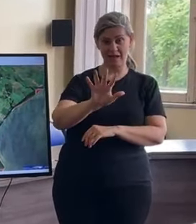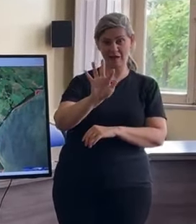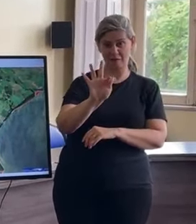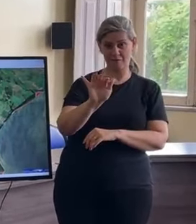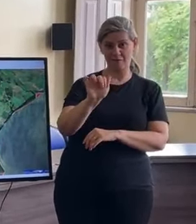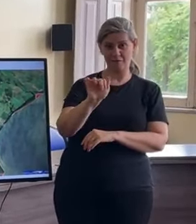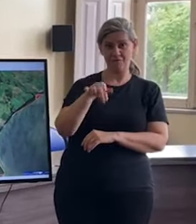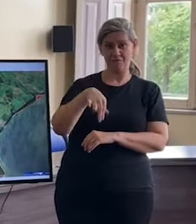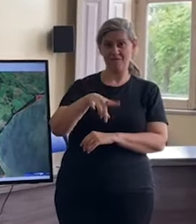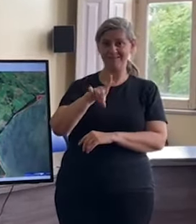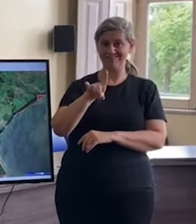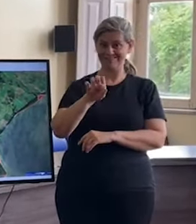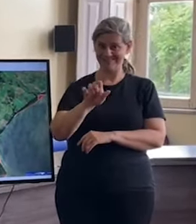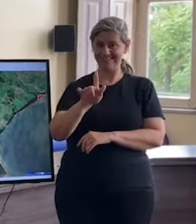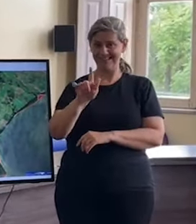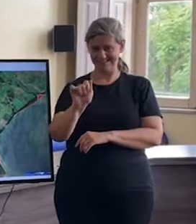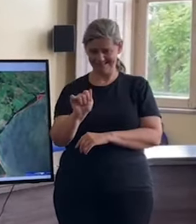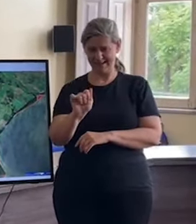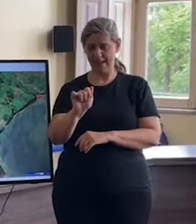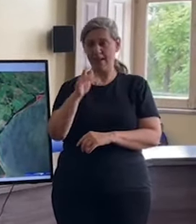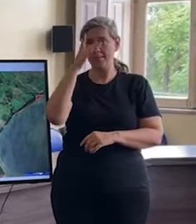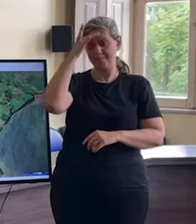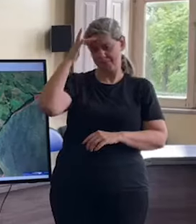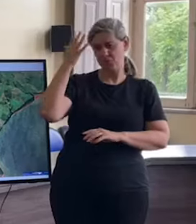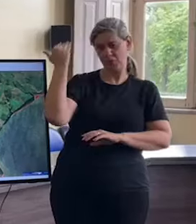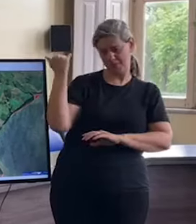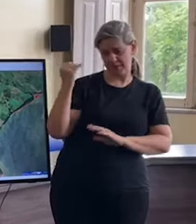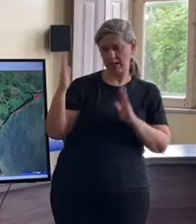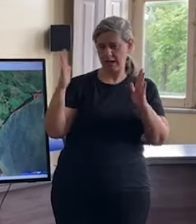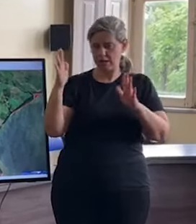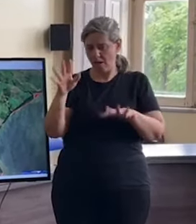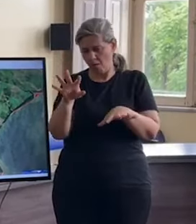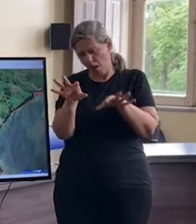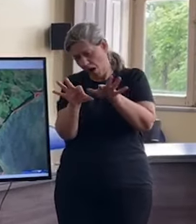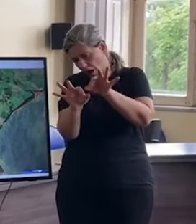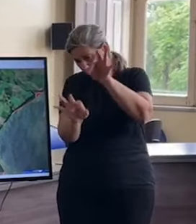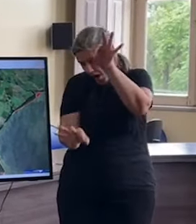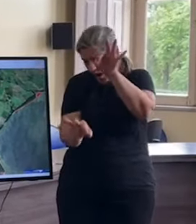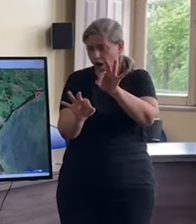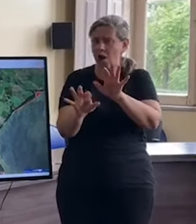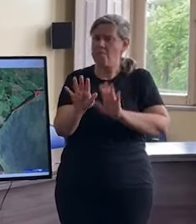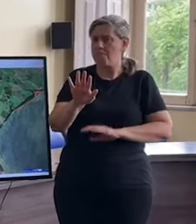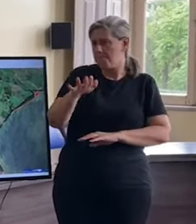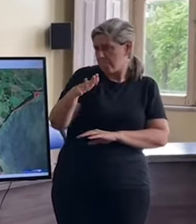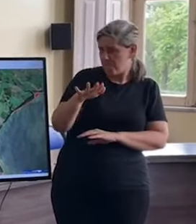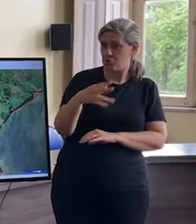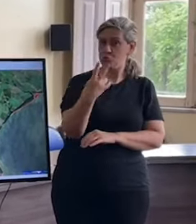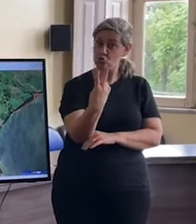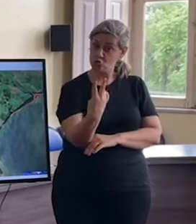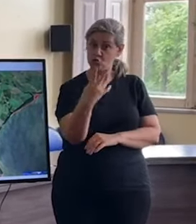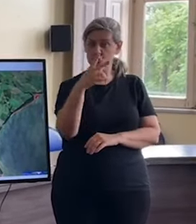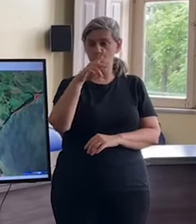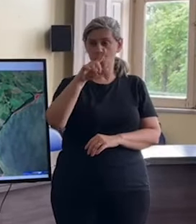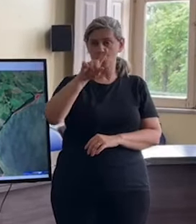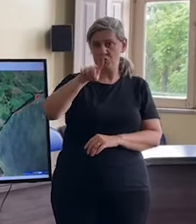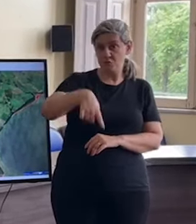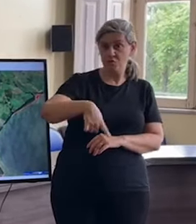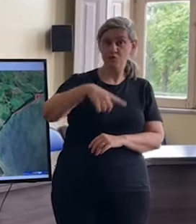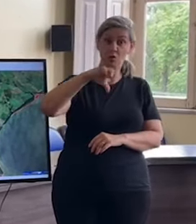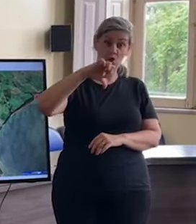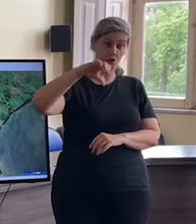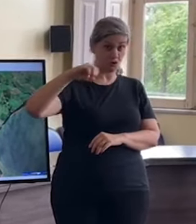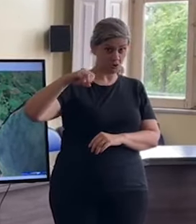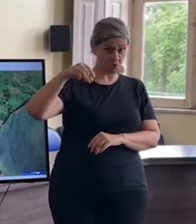do prédio da alfândega. O pessoal mediu isso e isso daria mais ou menos 2,90